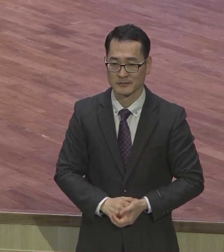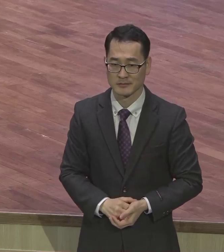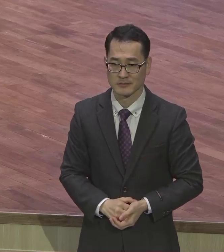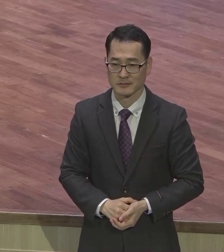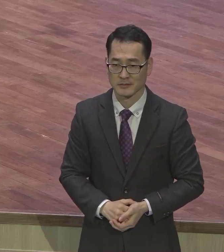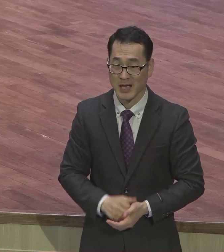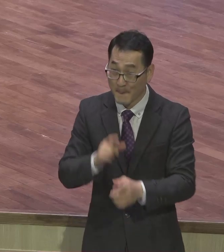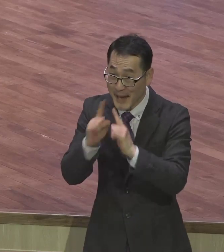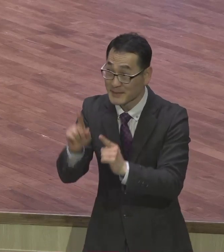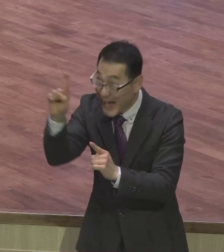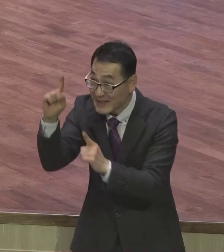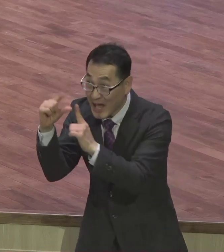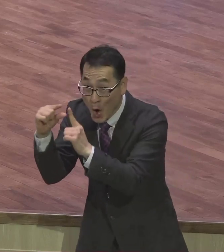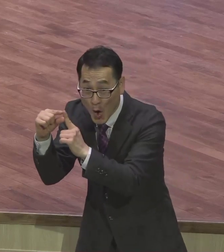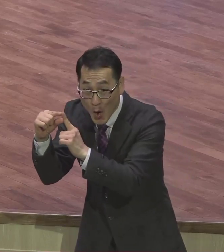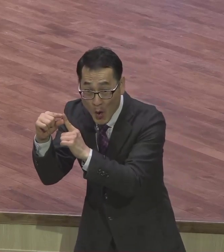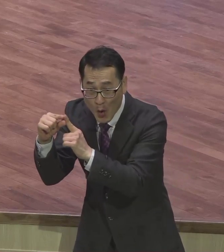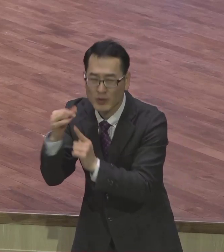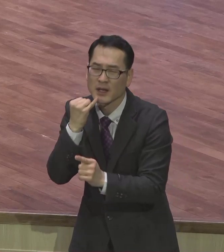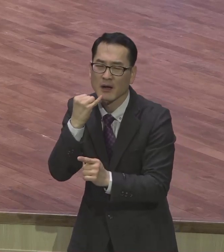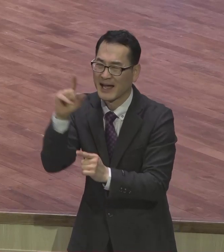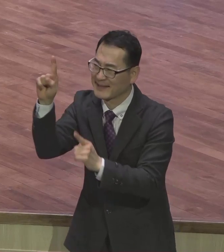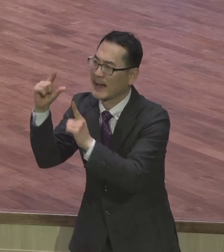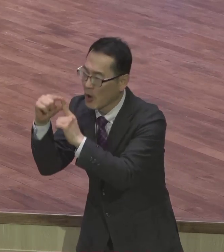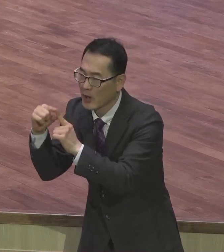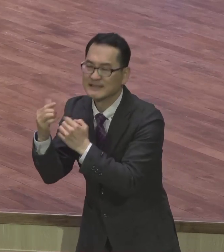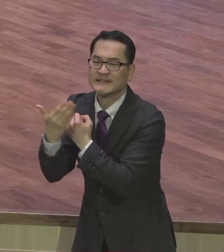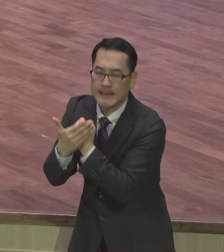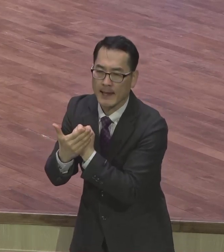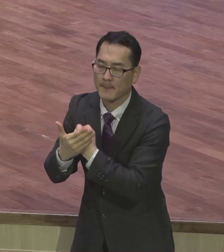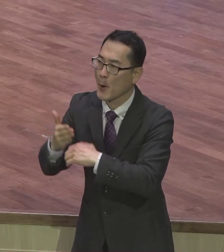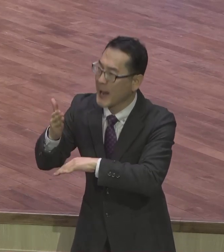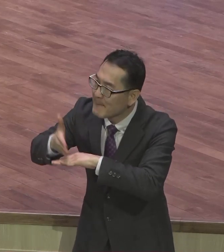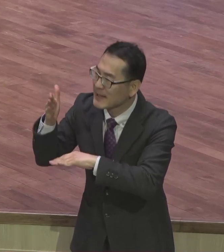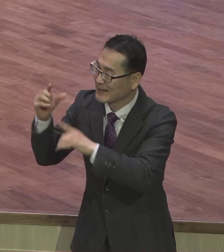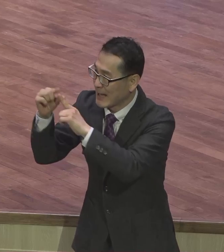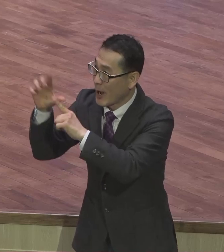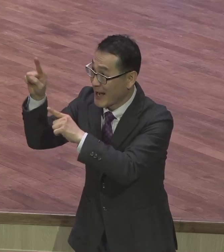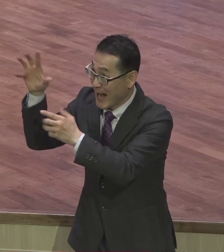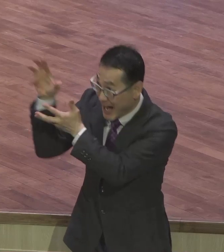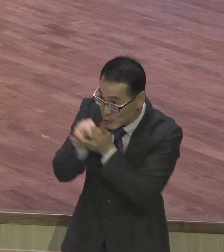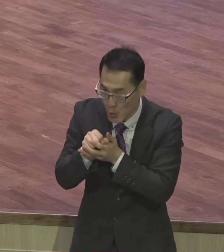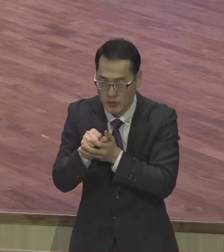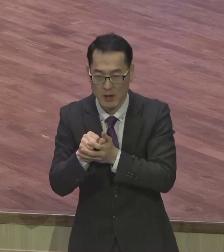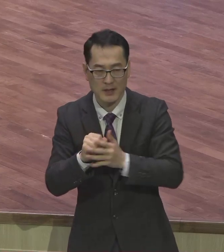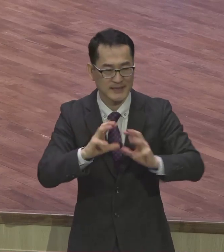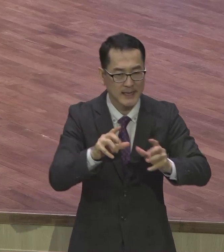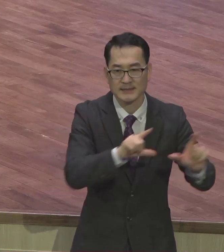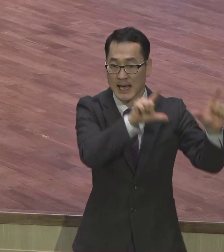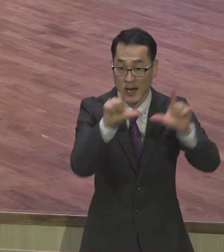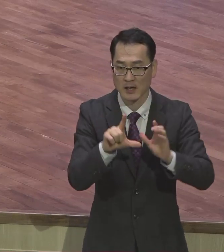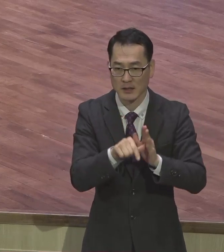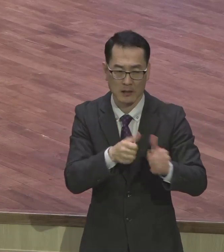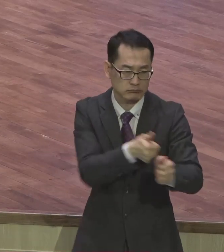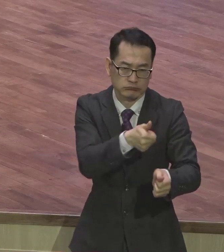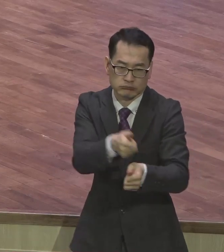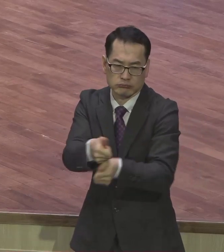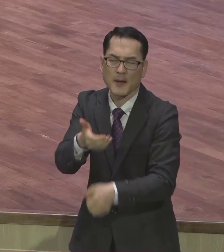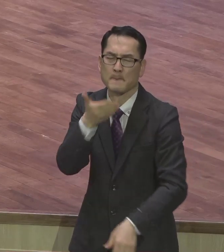단어만이라도 잡으세요. 그 하는 건 한 개라도 잡으면 그것이 칼이에요. 그게 그게 무장이에요. 말씀을